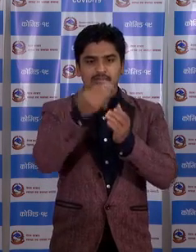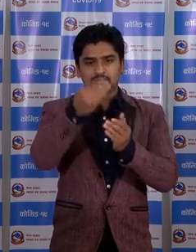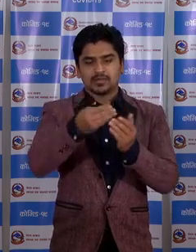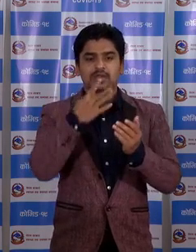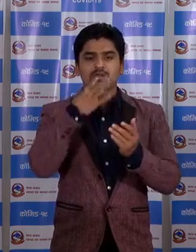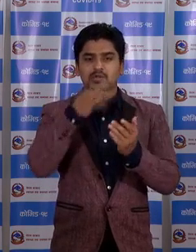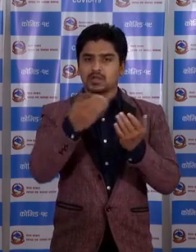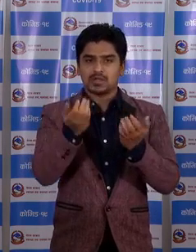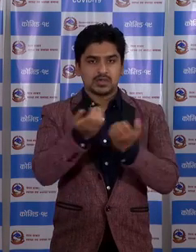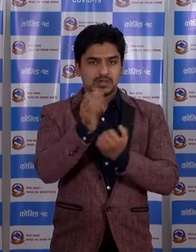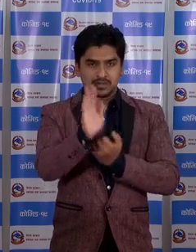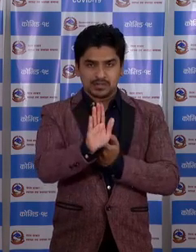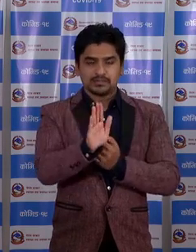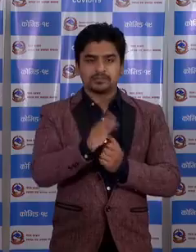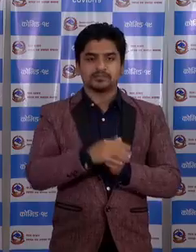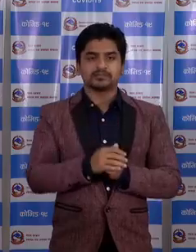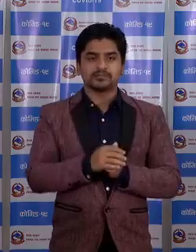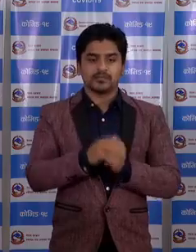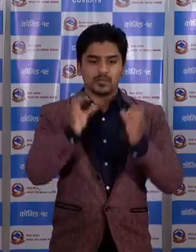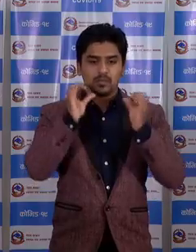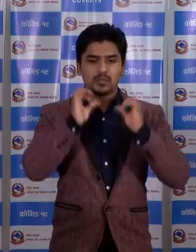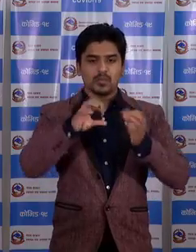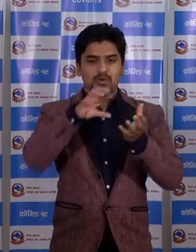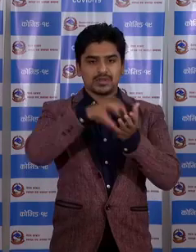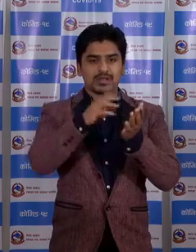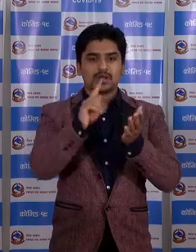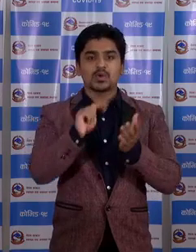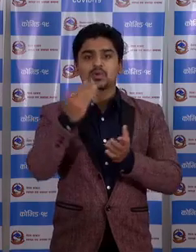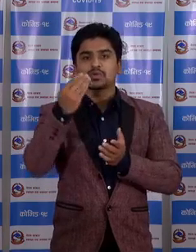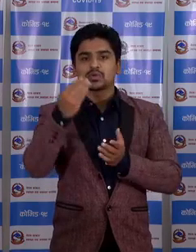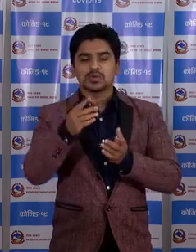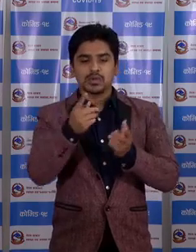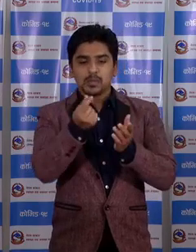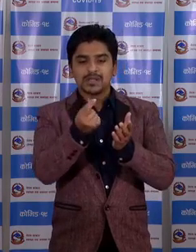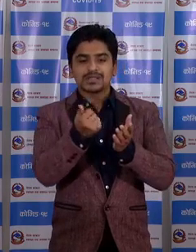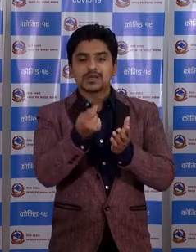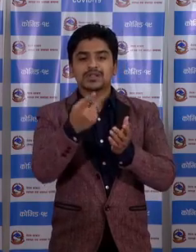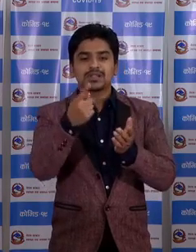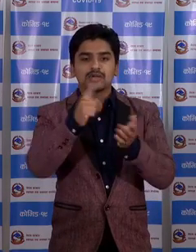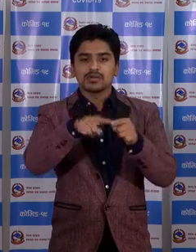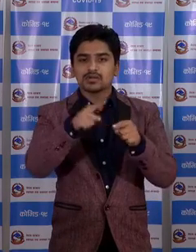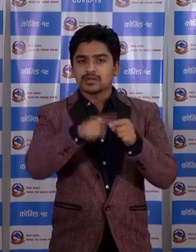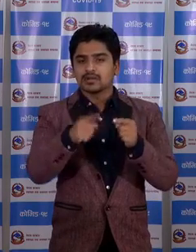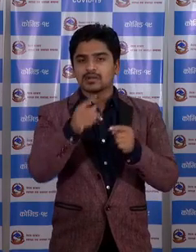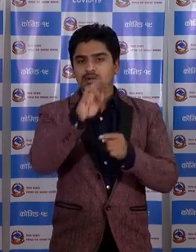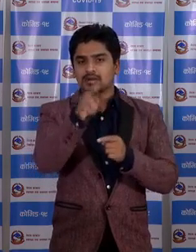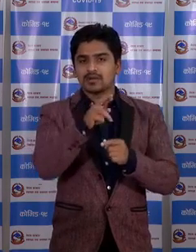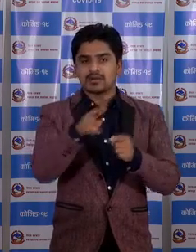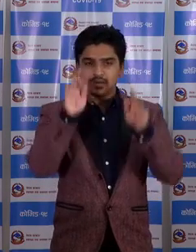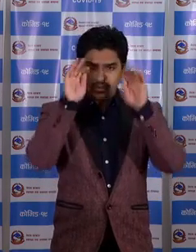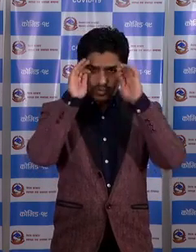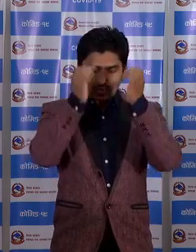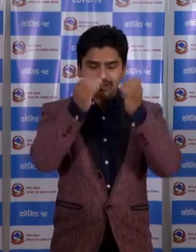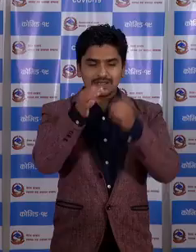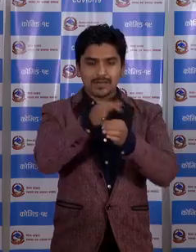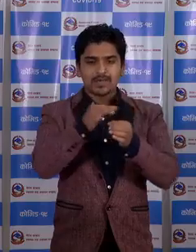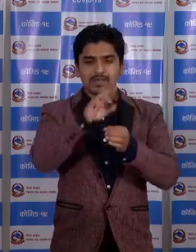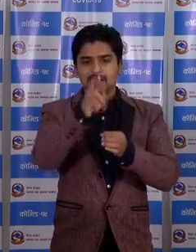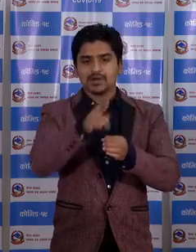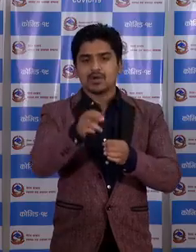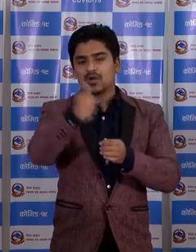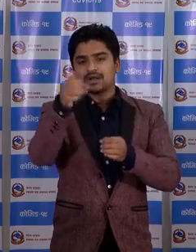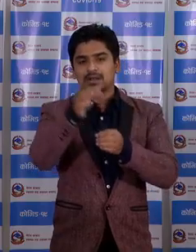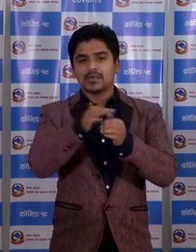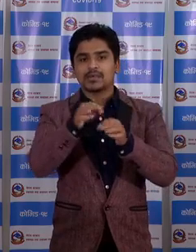तय गरने नहीं छौ। प्रयक्षाला कस्ता हुने सुलक कती लागने र शुरक्ष्याप प्रवंद र अन्य